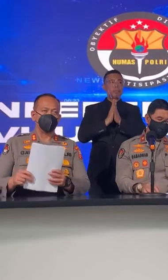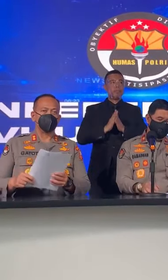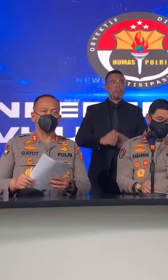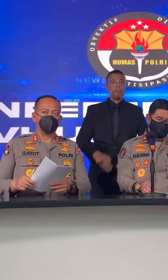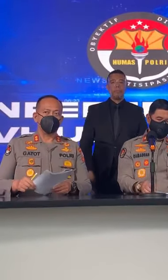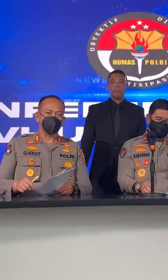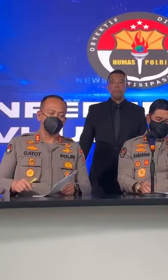Terima kasih